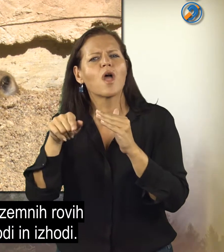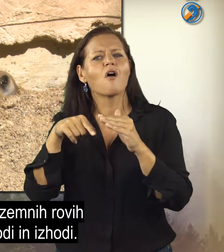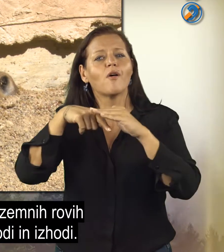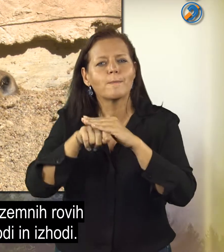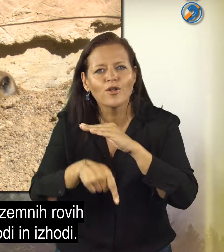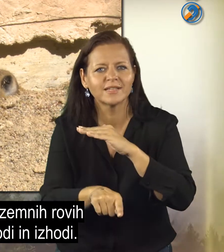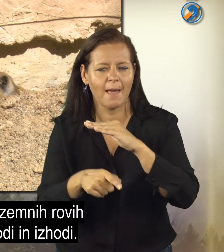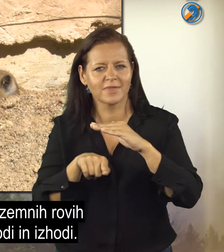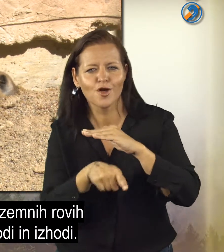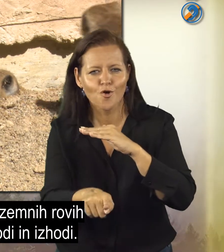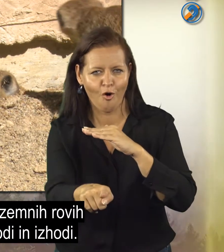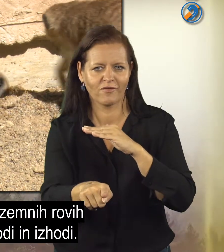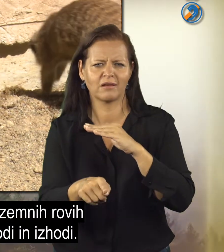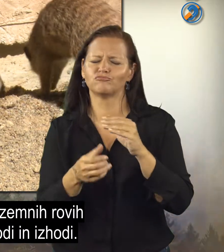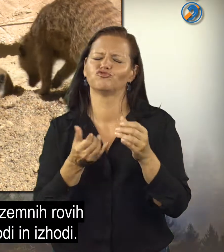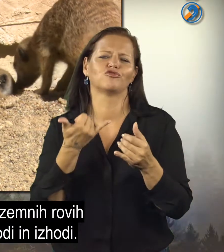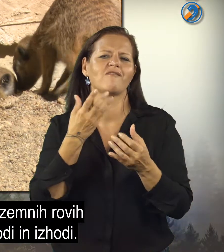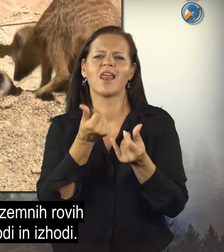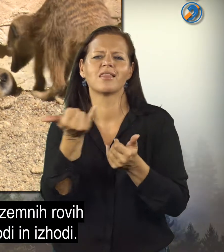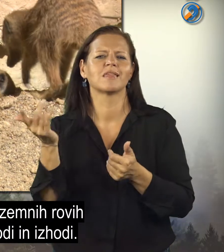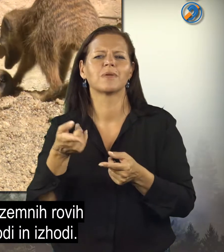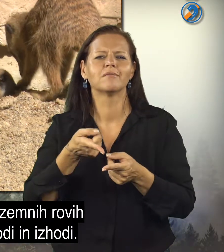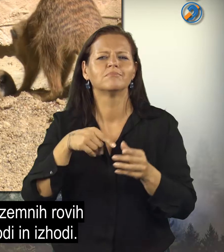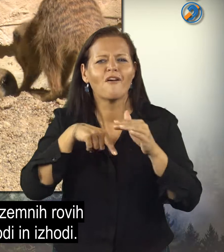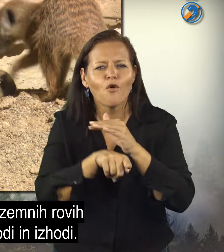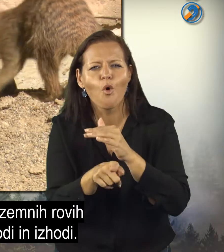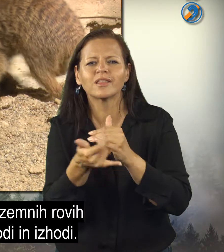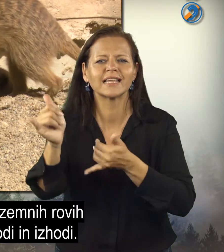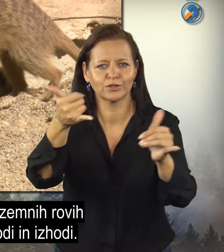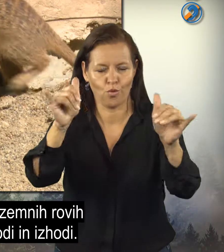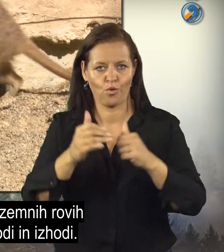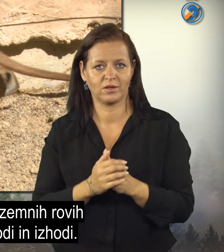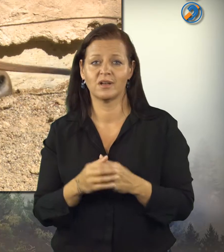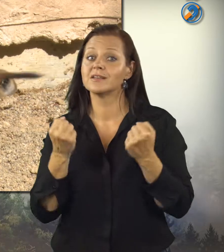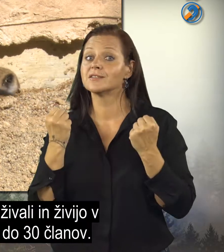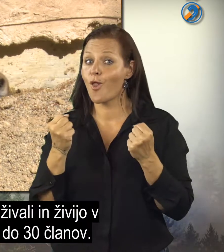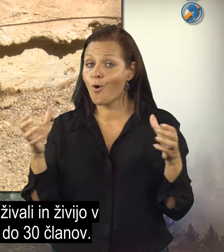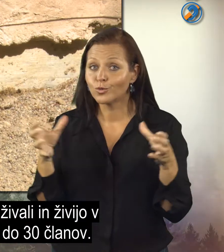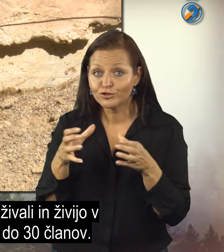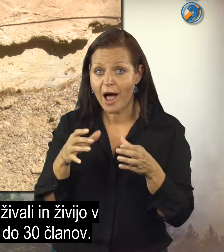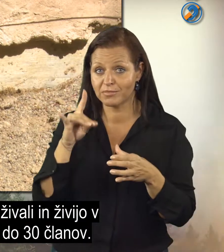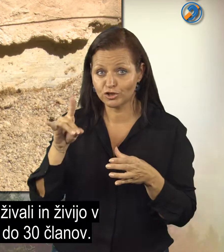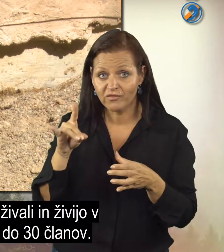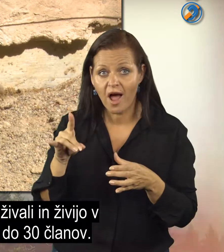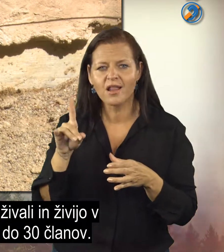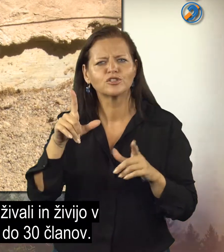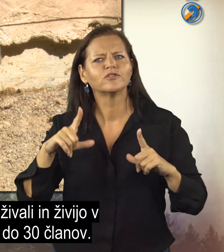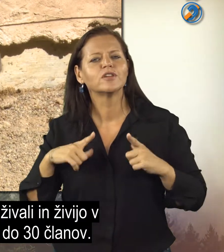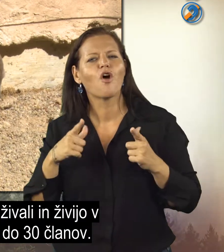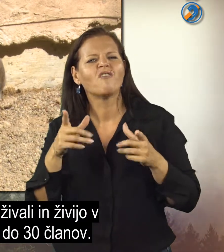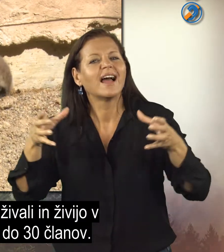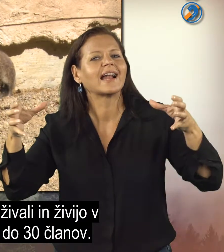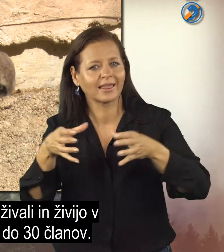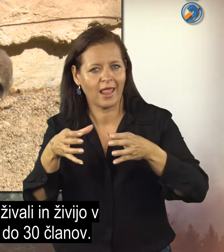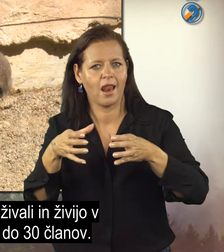Domujajo v podzemnih rovih številnimi vhodi in izhodi. So zelo družavne živali